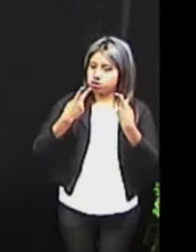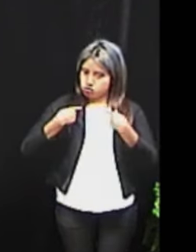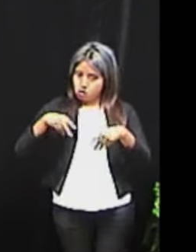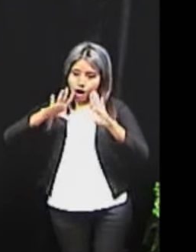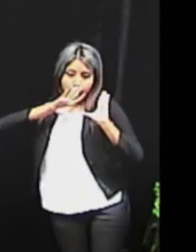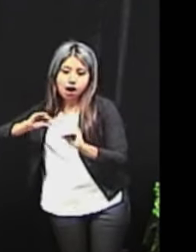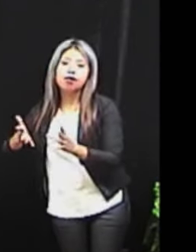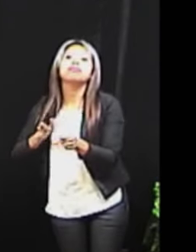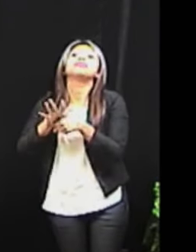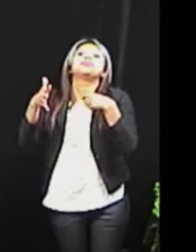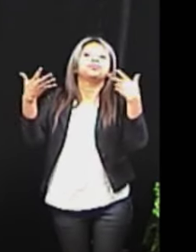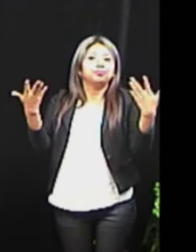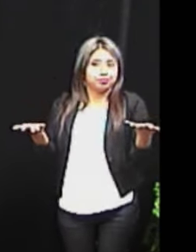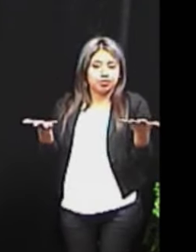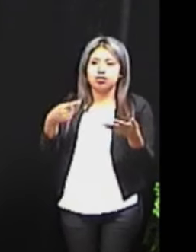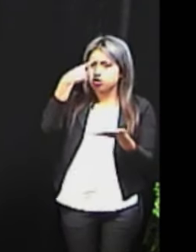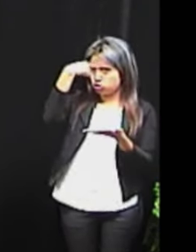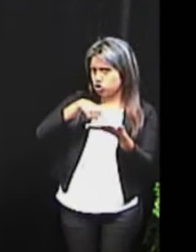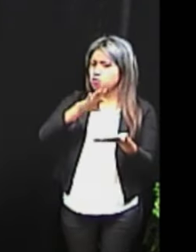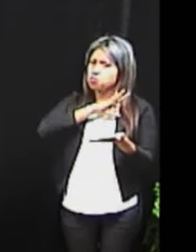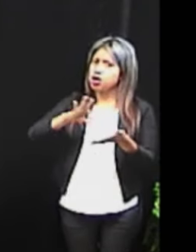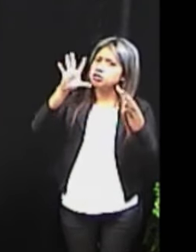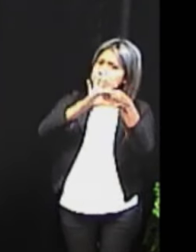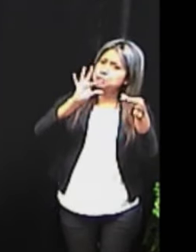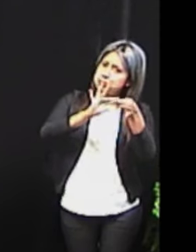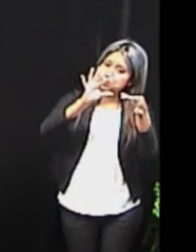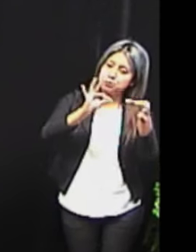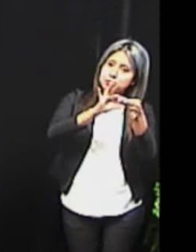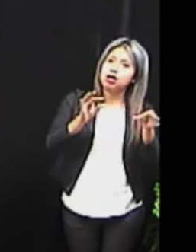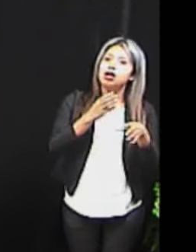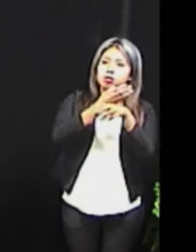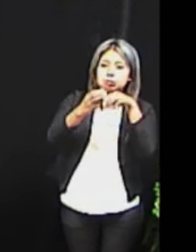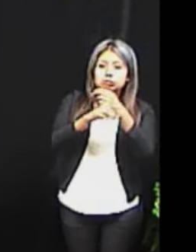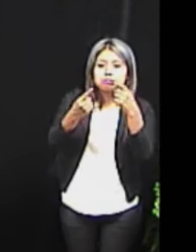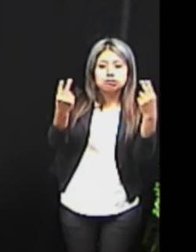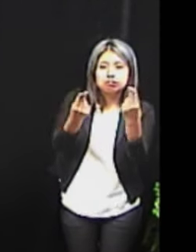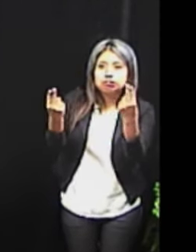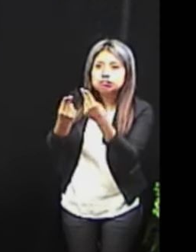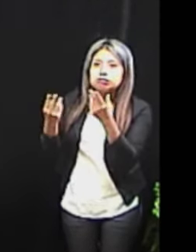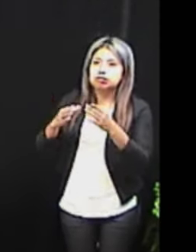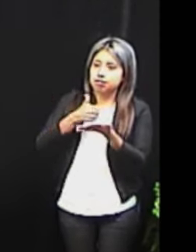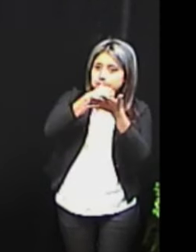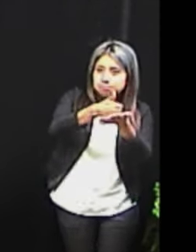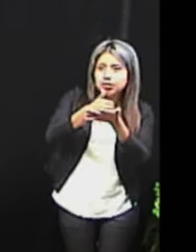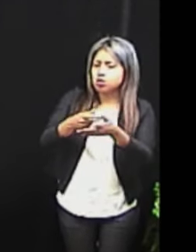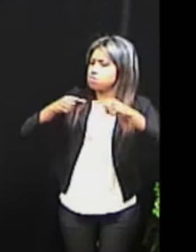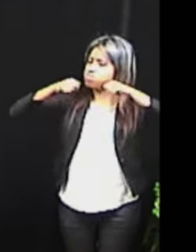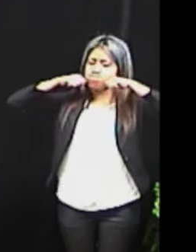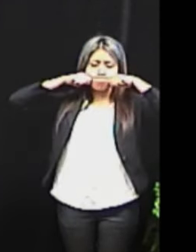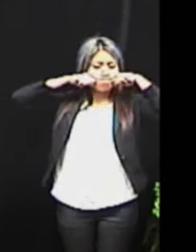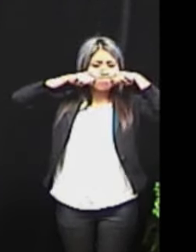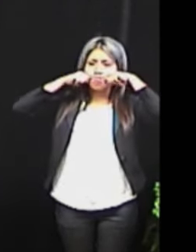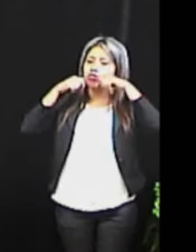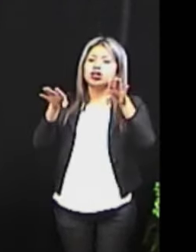sociedad, es decir, preparar para hacer frente a las necesidades de todas las personas sin importar su